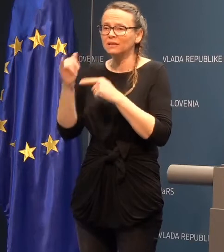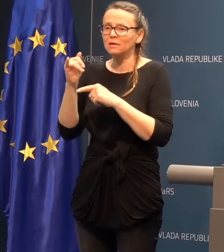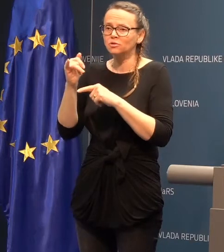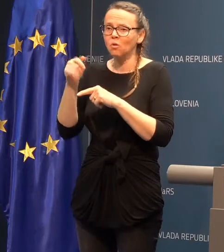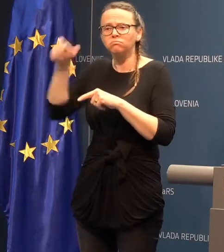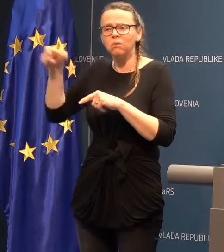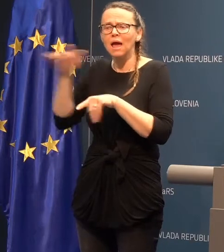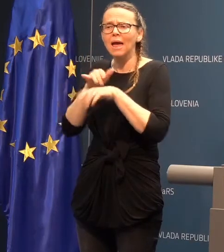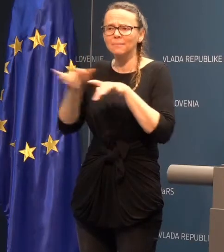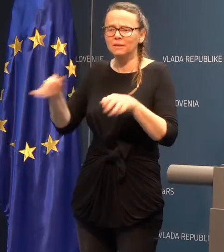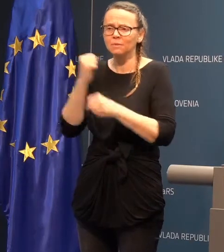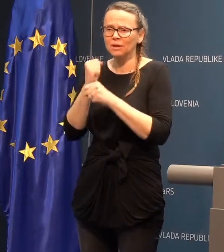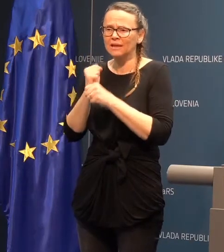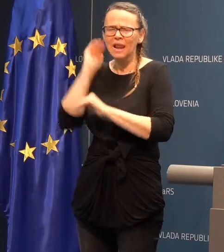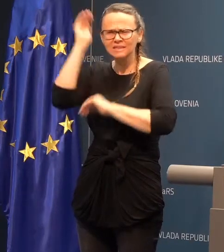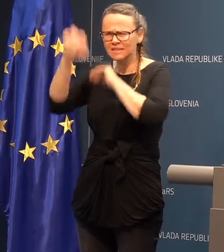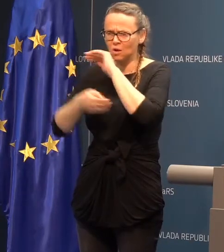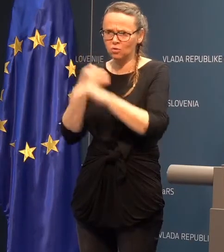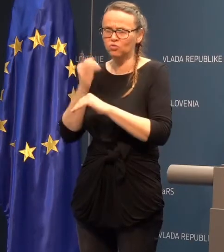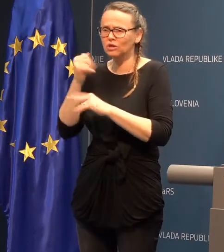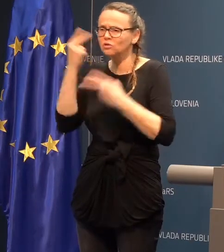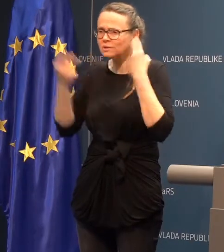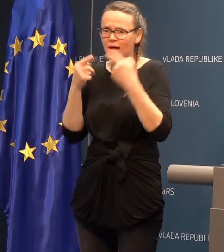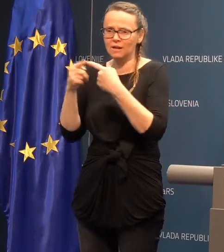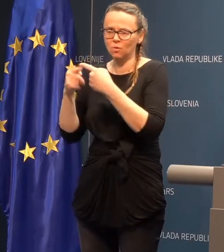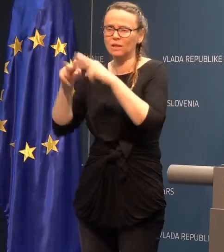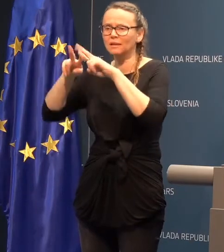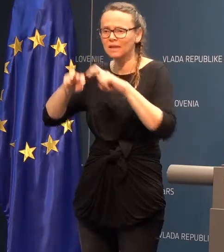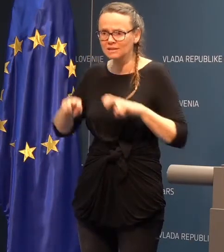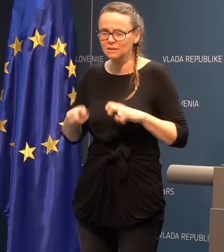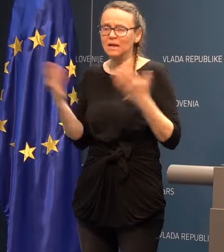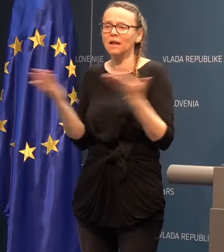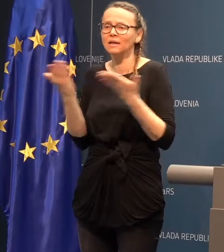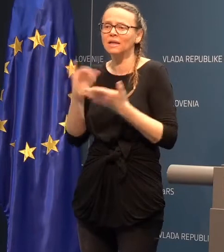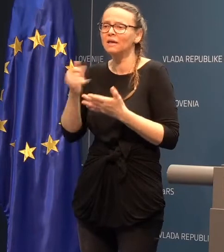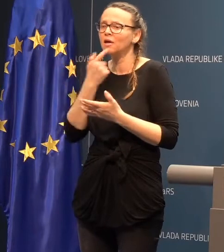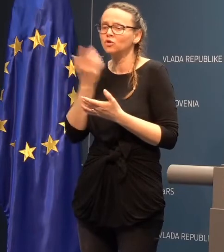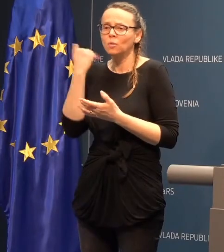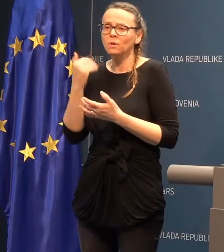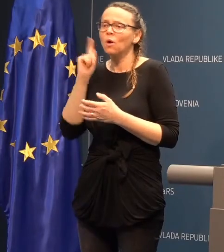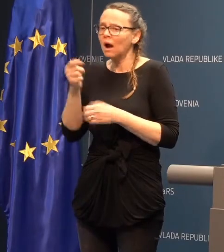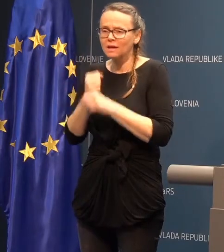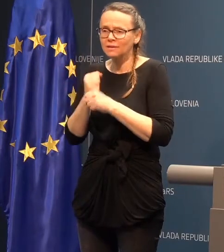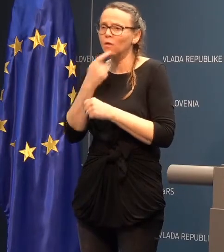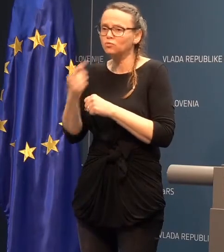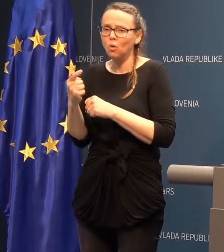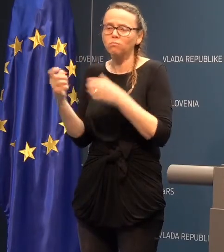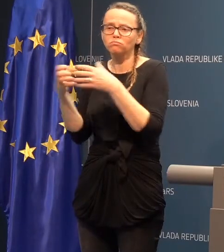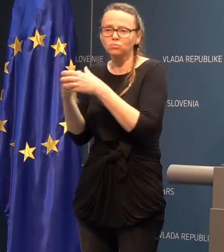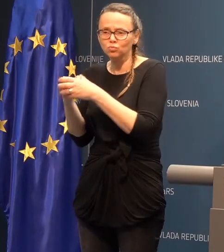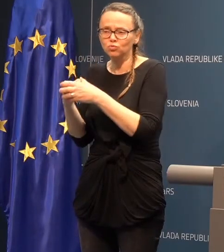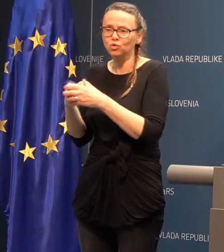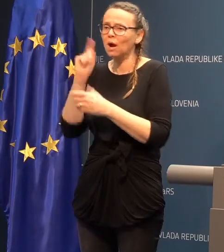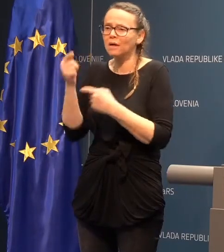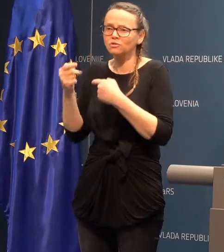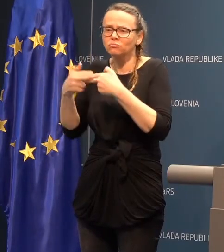delali vso noč, da so iskali te kontakte, da so pravzaprav raziskovali, ki je, kdo bil, kaj se je počel, s kom se je družil, kaj so tesni